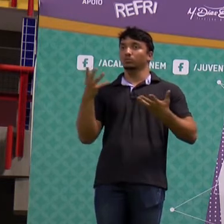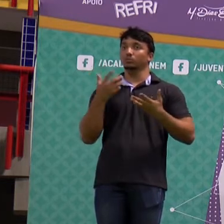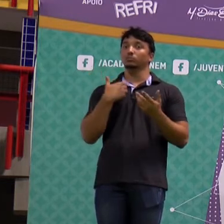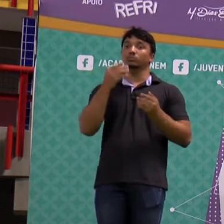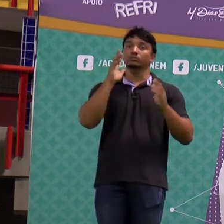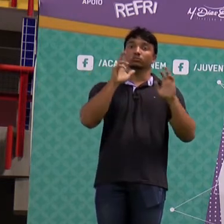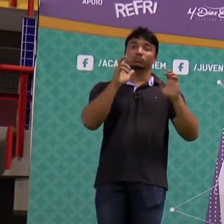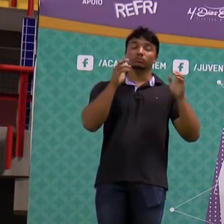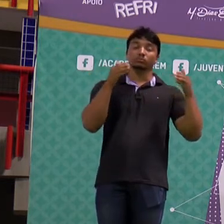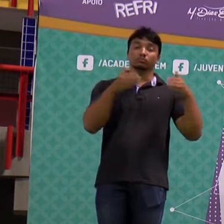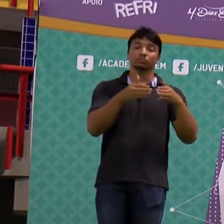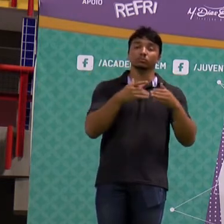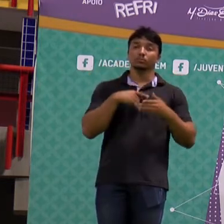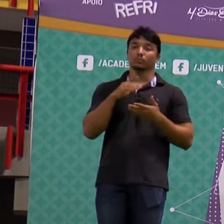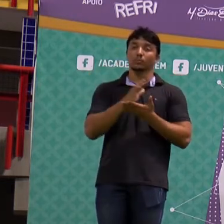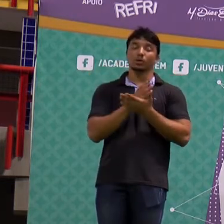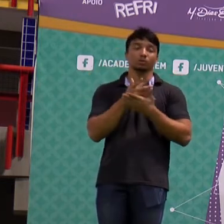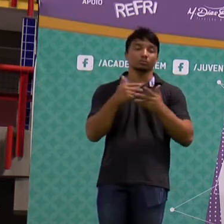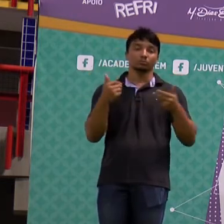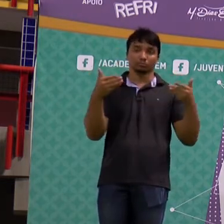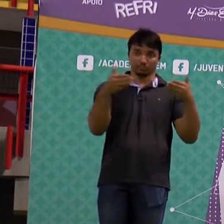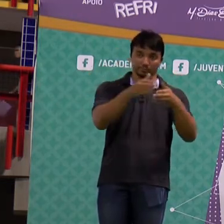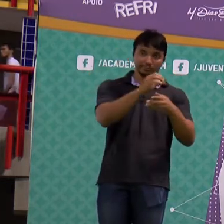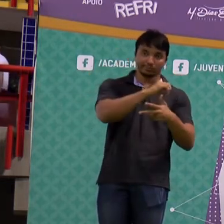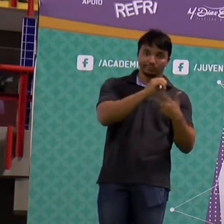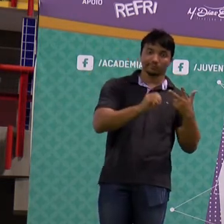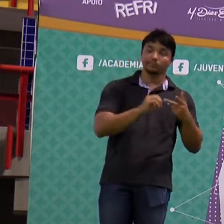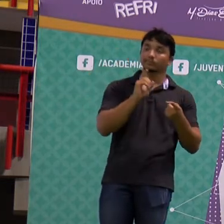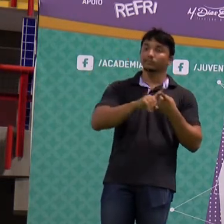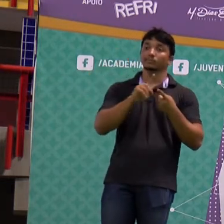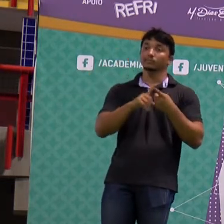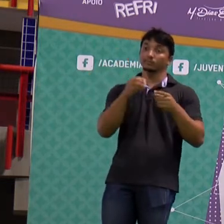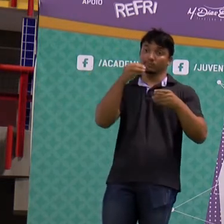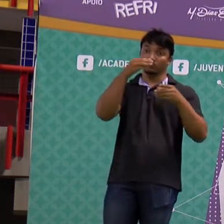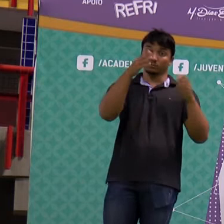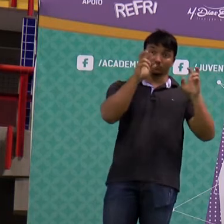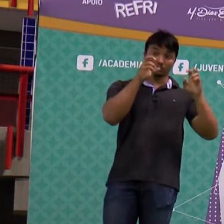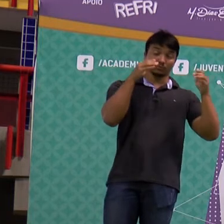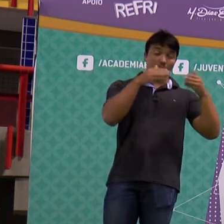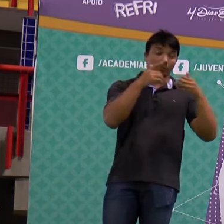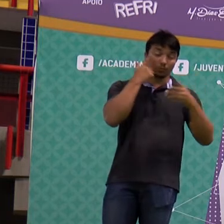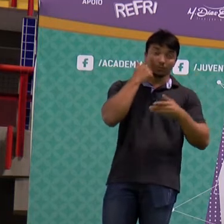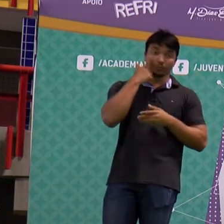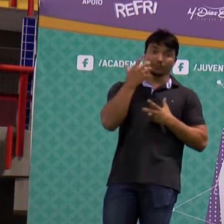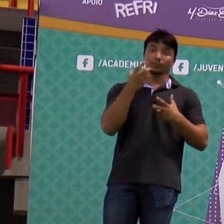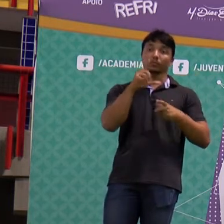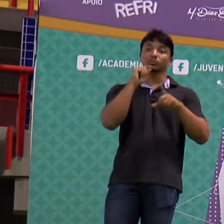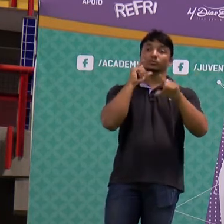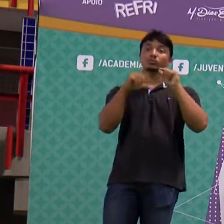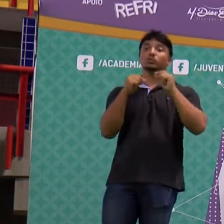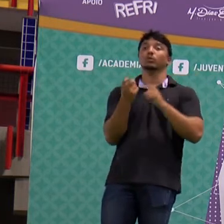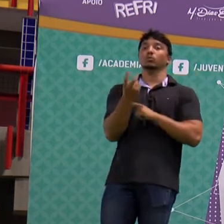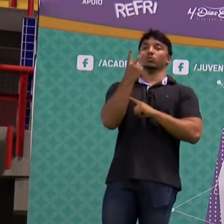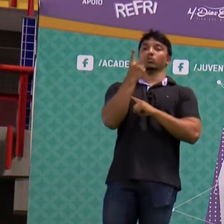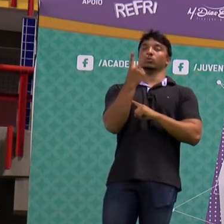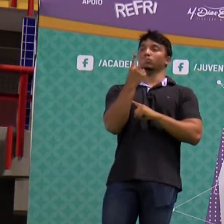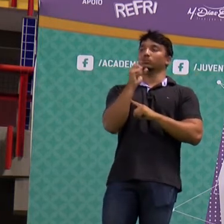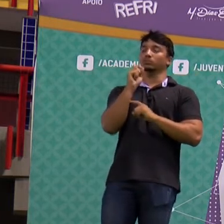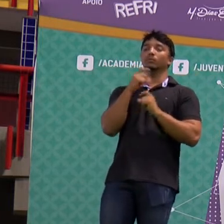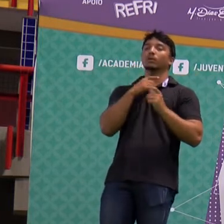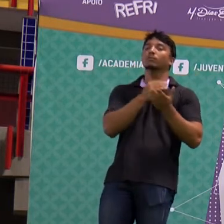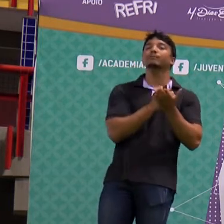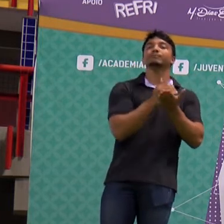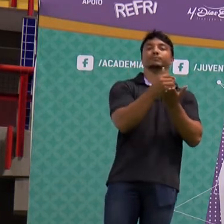aqui algumas principais habilidades e competências do Enem. E dentro das questões que a gente colocou, eu vou escolher aqui duas para a gente